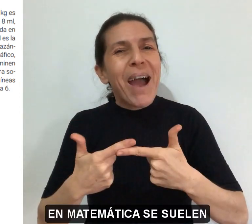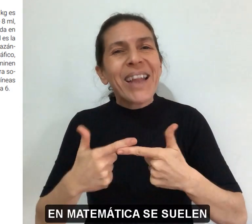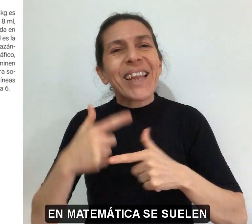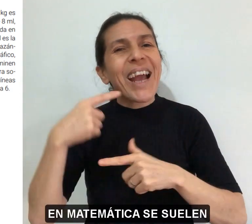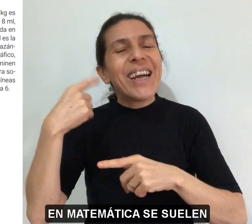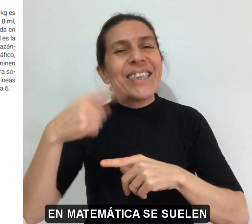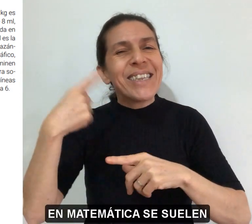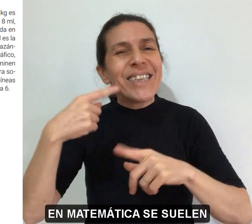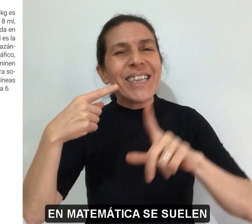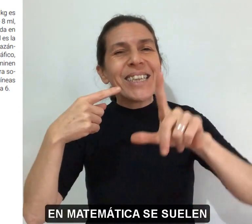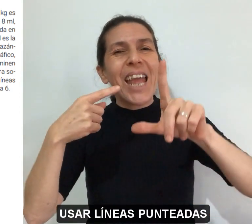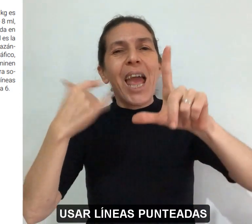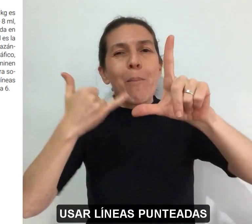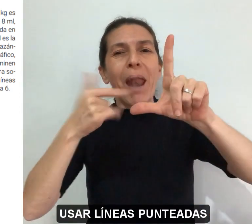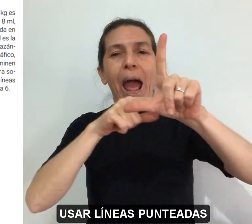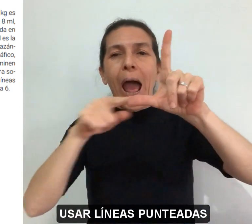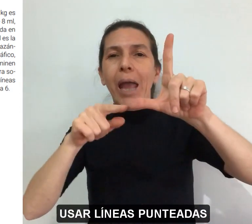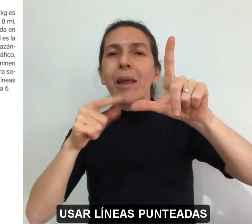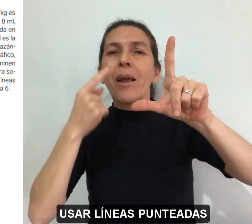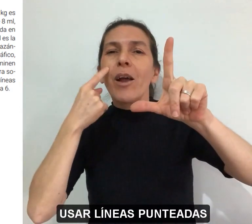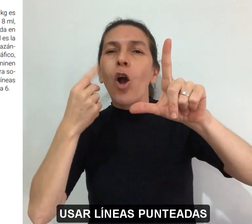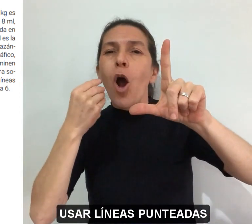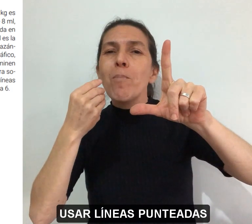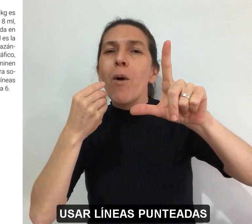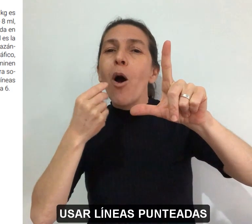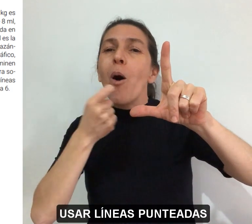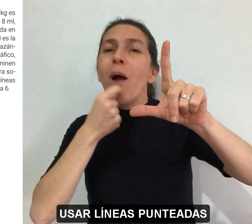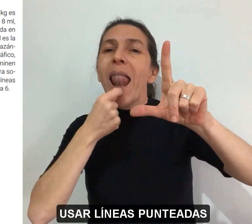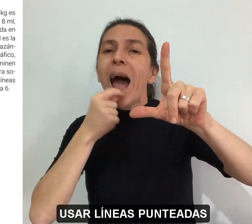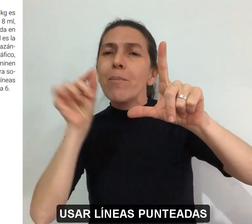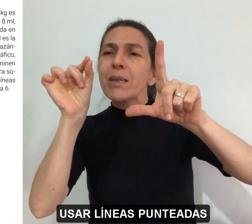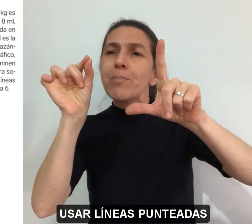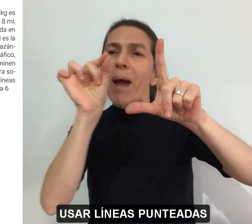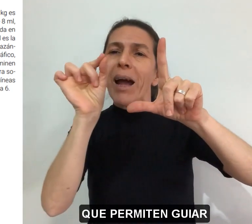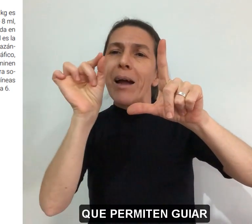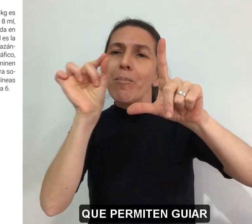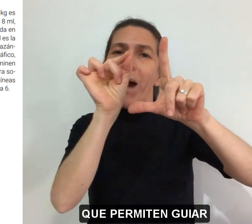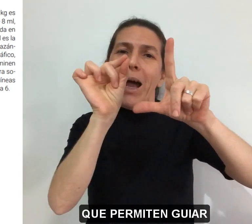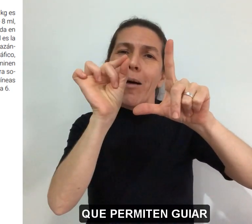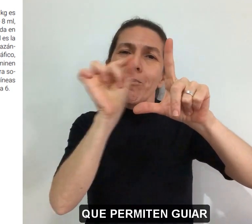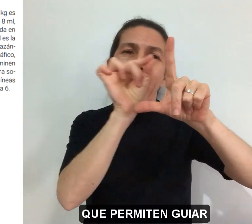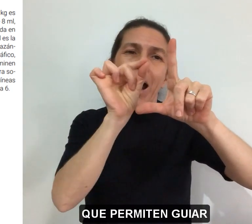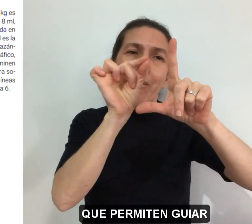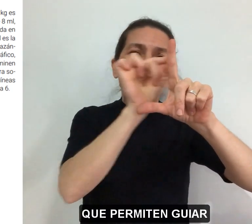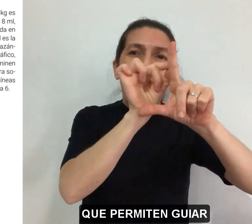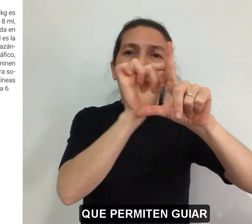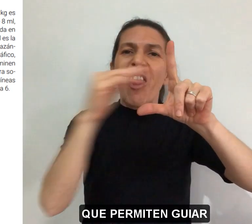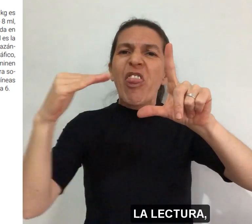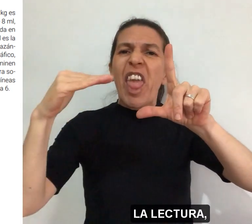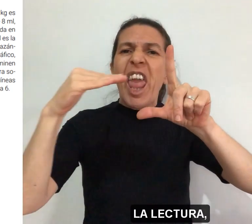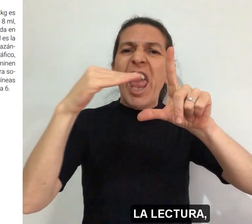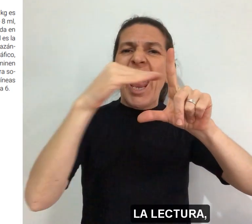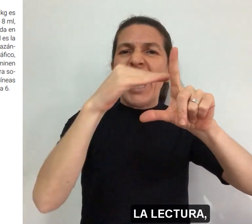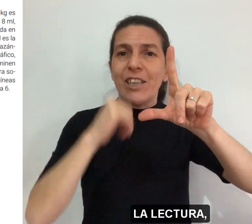matemática se suelen usar líneas punteadas que permiten guiar la lectura